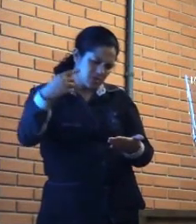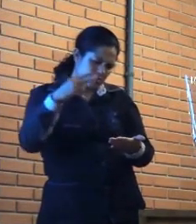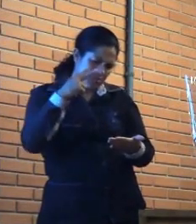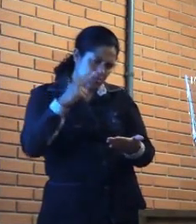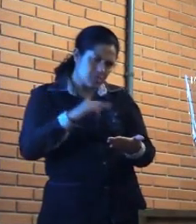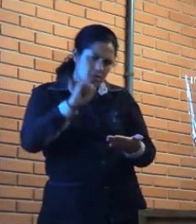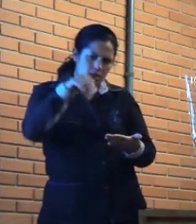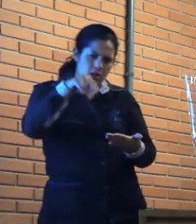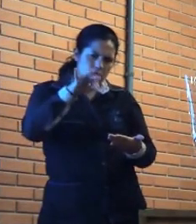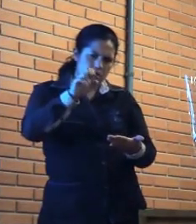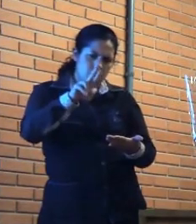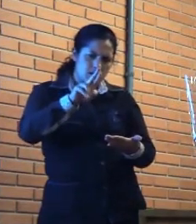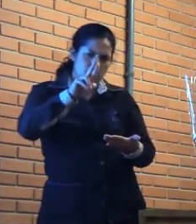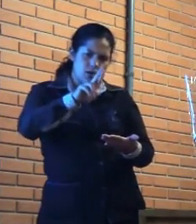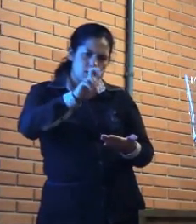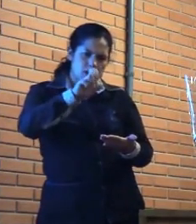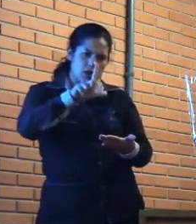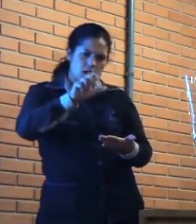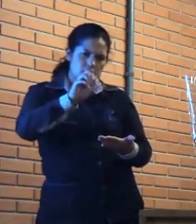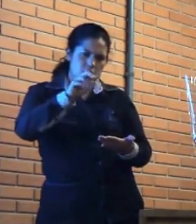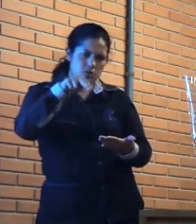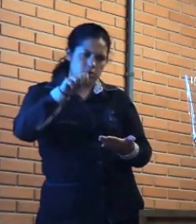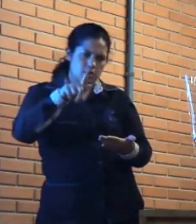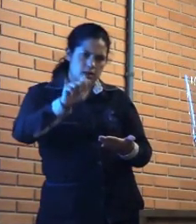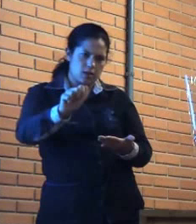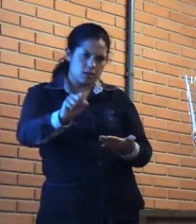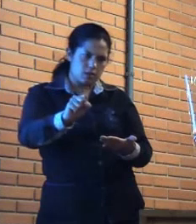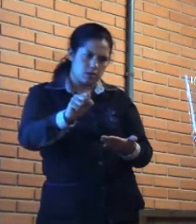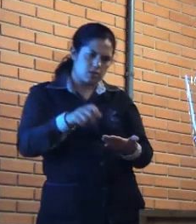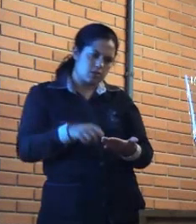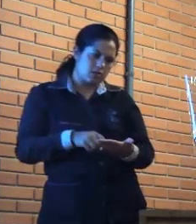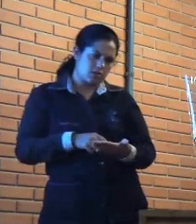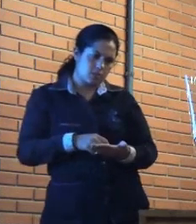interrelacionada e eu acho que, se me engano, no resumo.